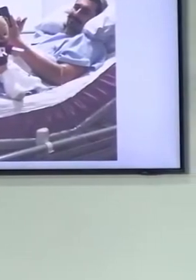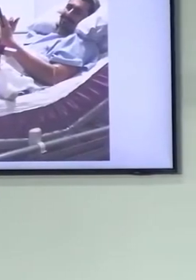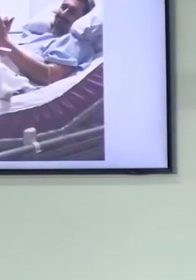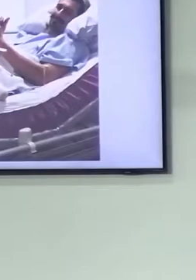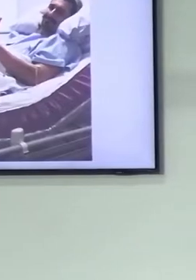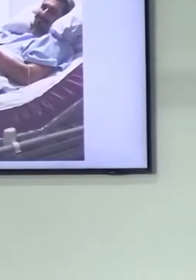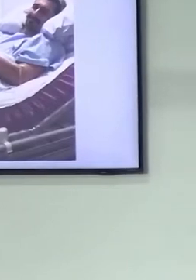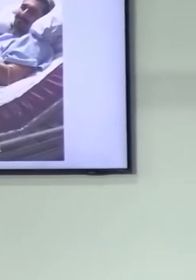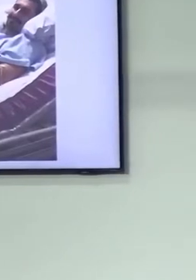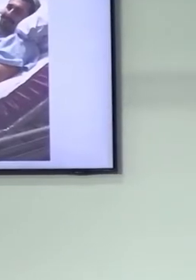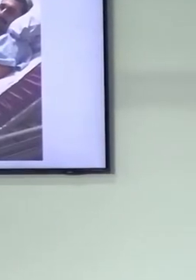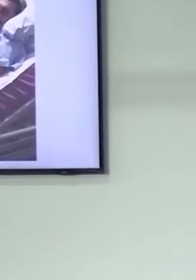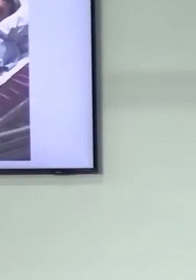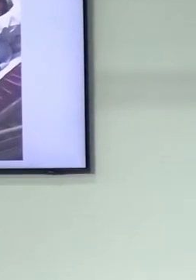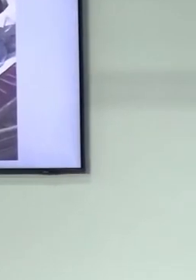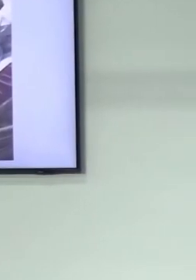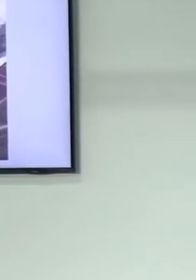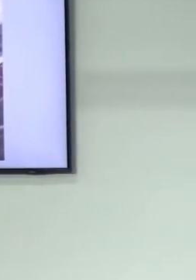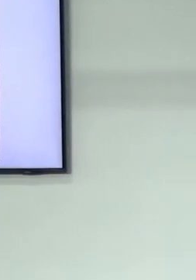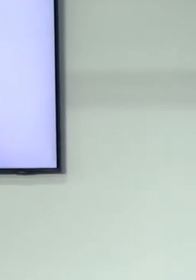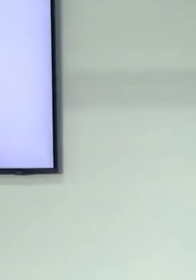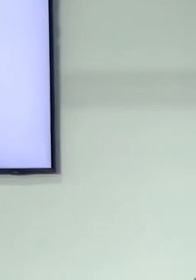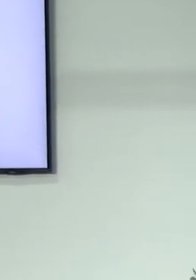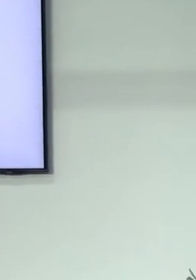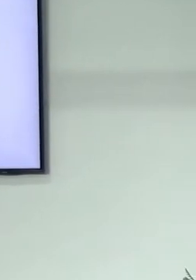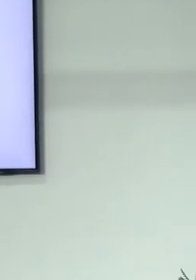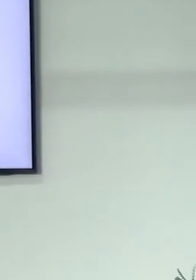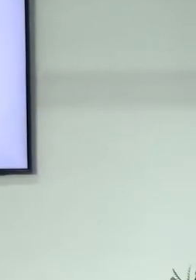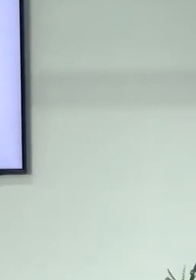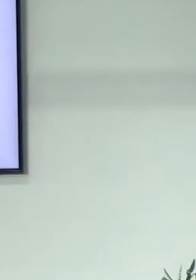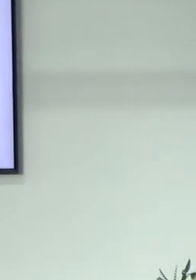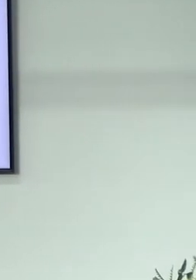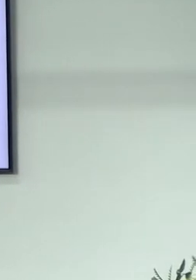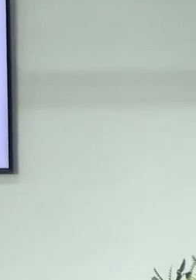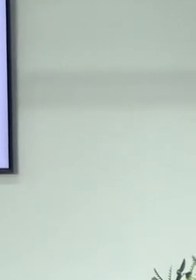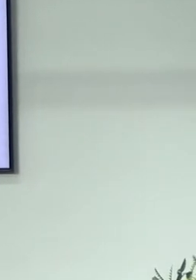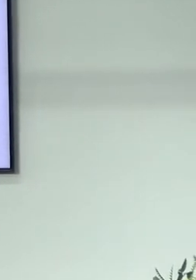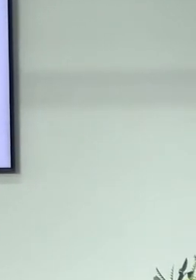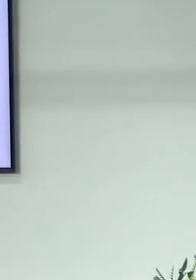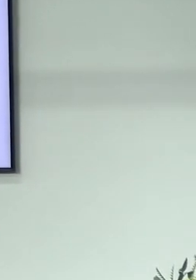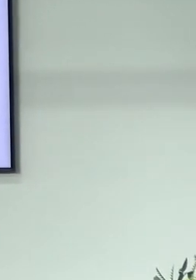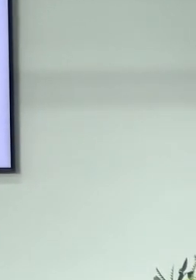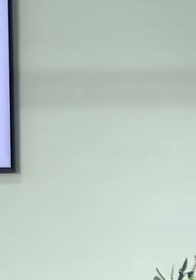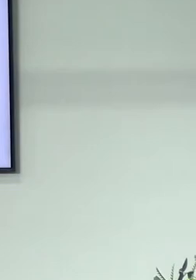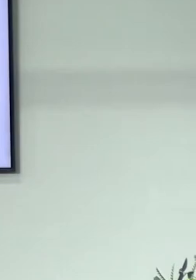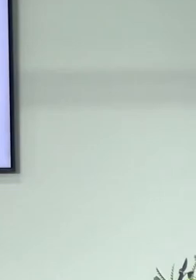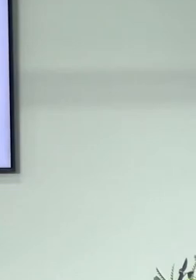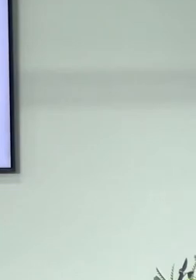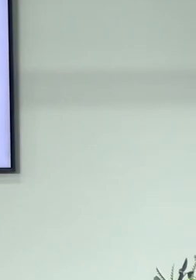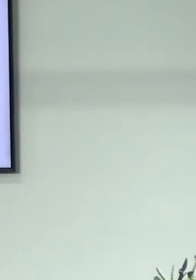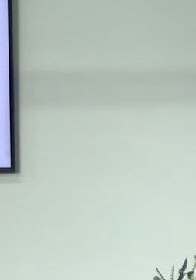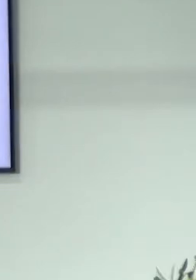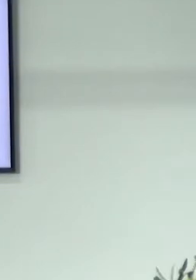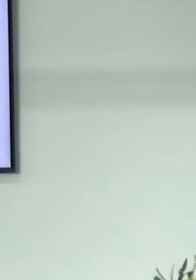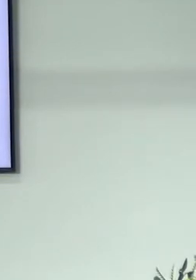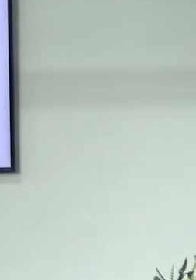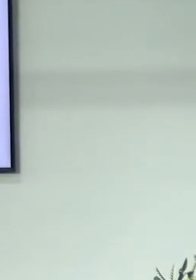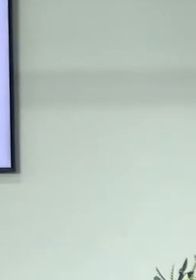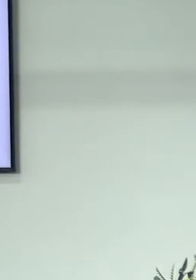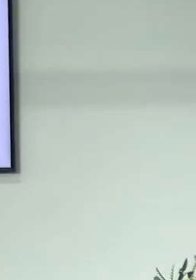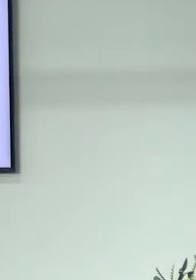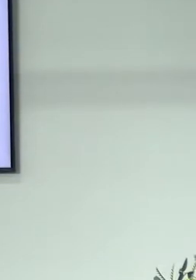meer verder kans op wat nie. Maar, ek praat met op die week, en ek, ek kon nog net nie by hom uitkom, so ek hoop om hom maandag 2 uur te sien.